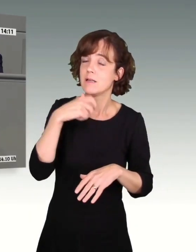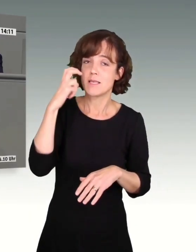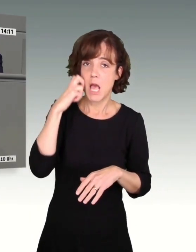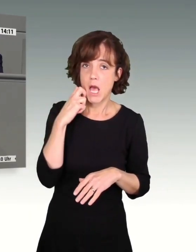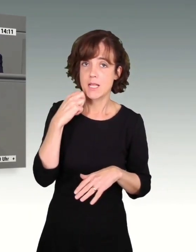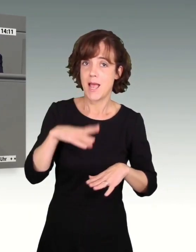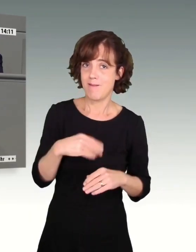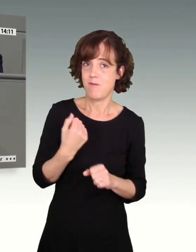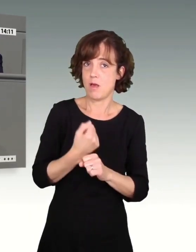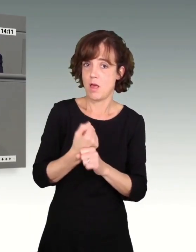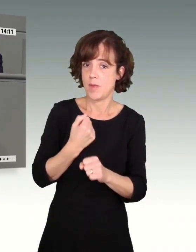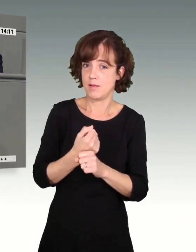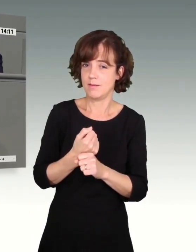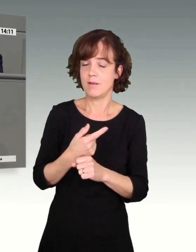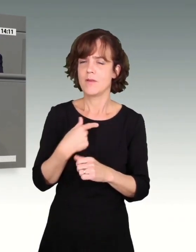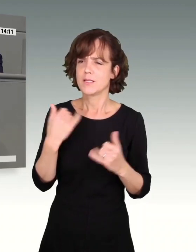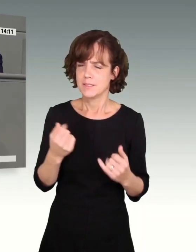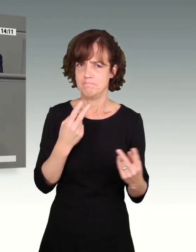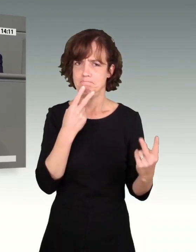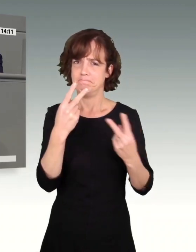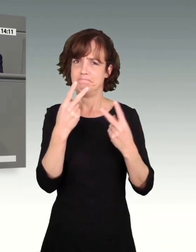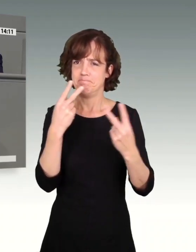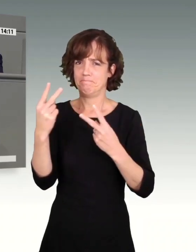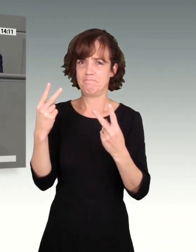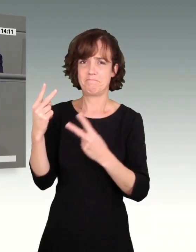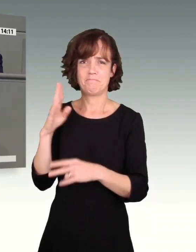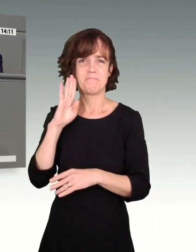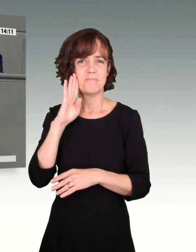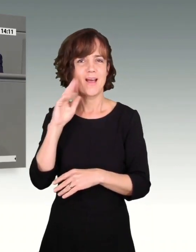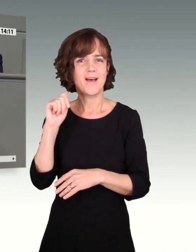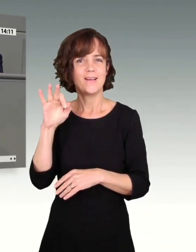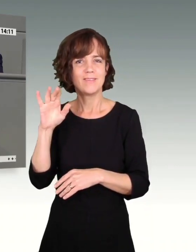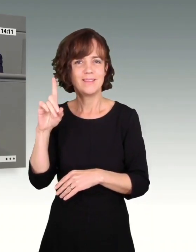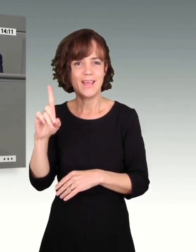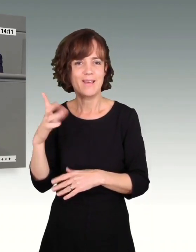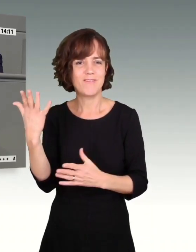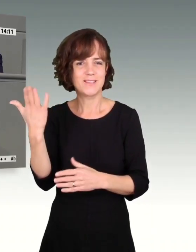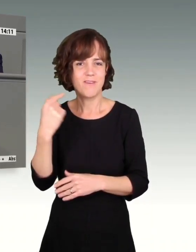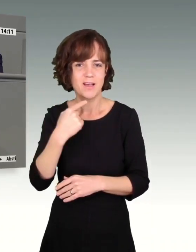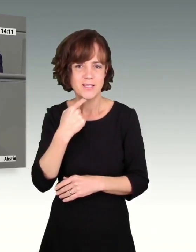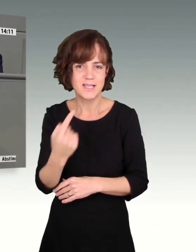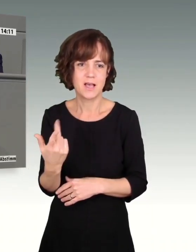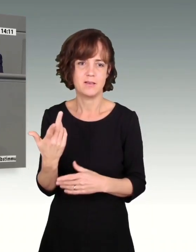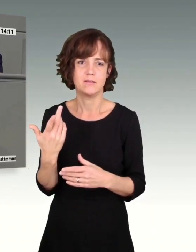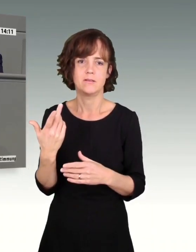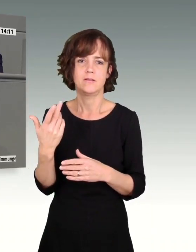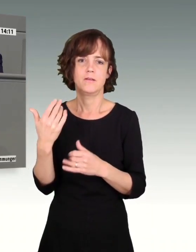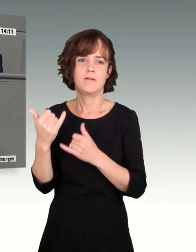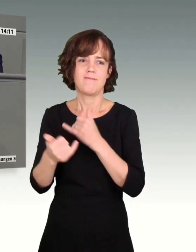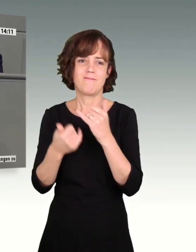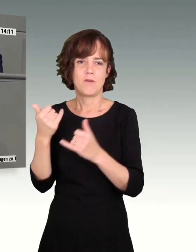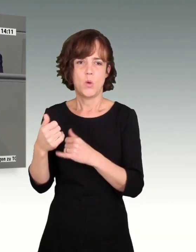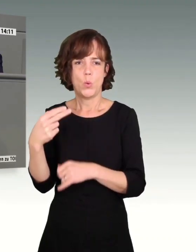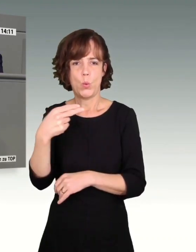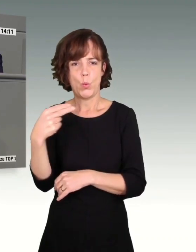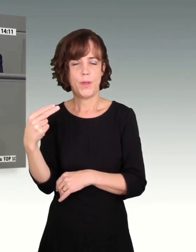Wenn ich jetzt hier höre, was die AfD sozusagen gesagt hat hier von Frau Hui, der